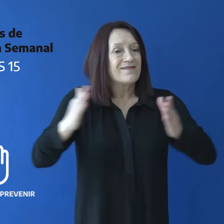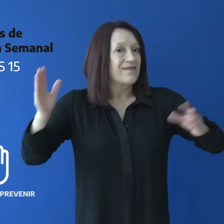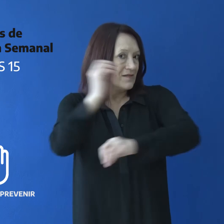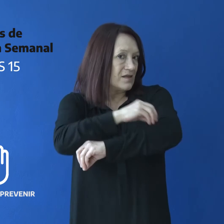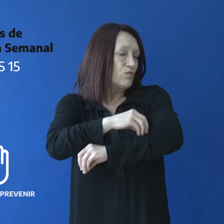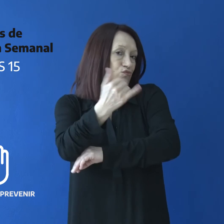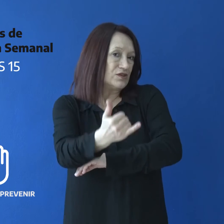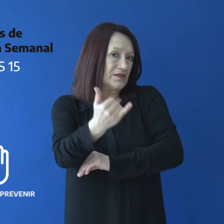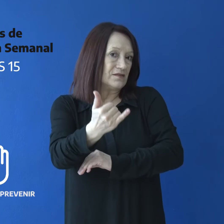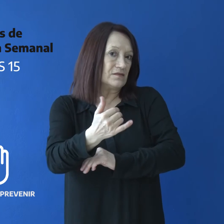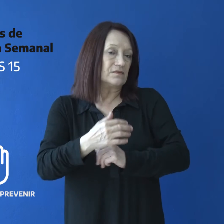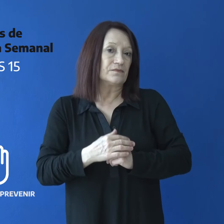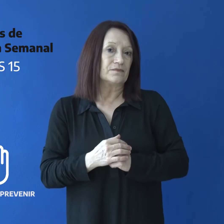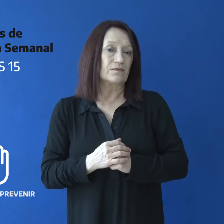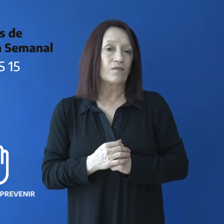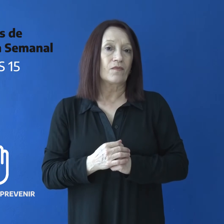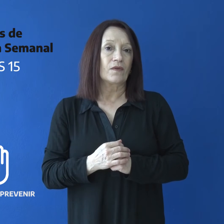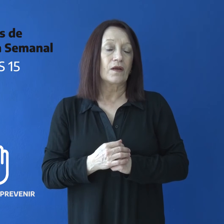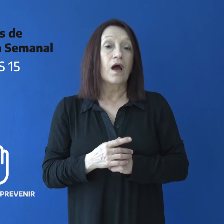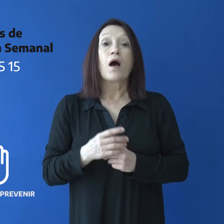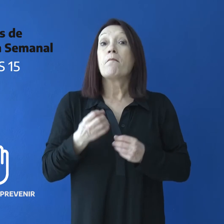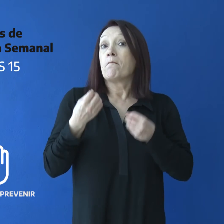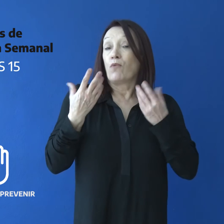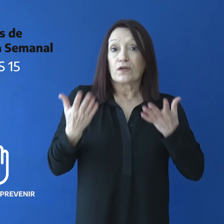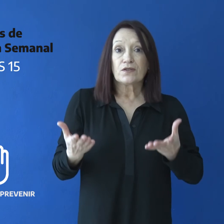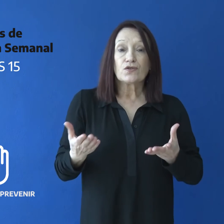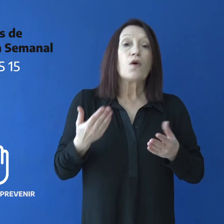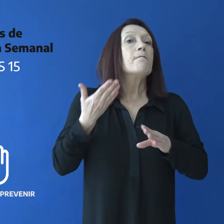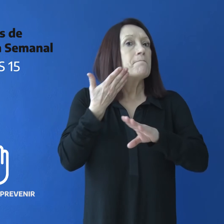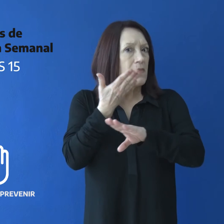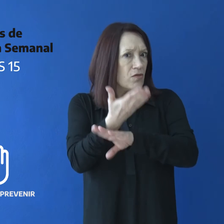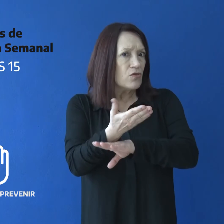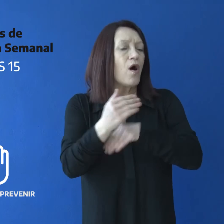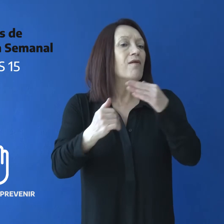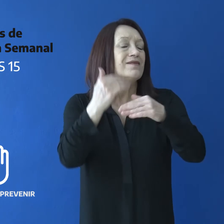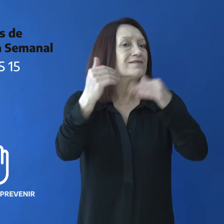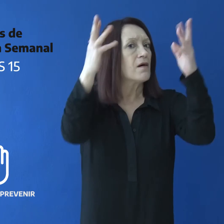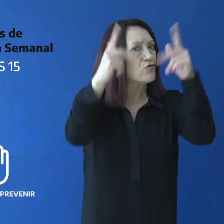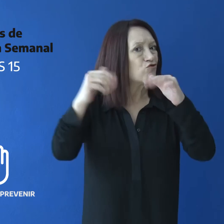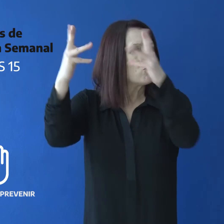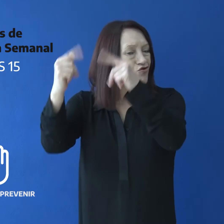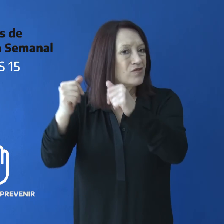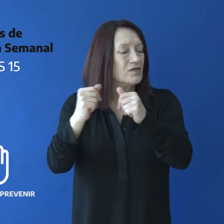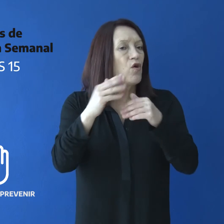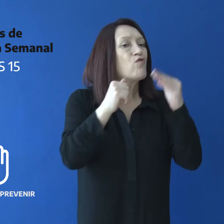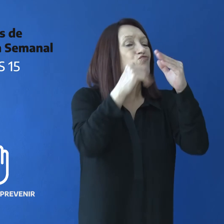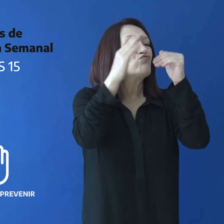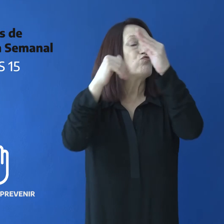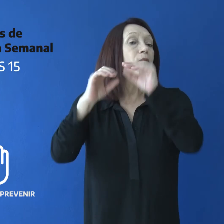territorial. En este sentido, solicitó avanzar en proyectos de infraestructura para